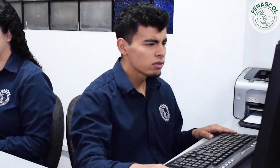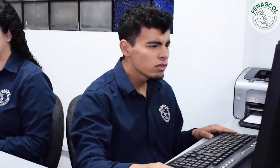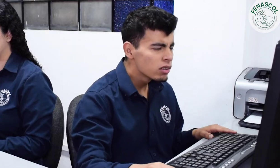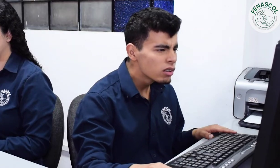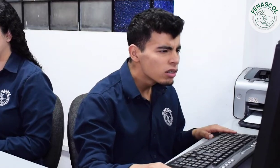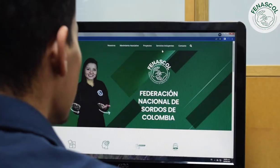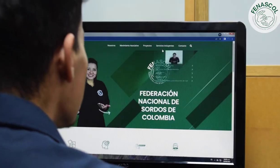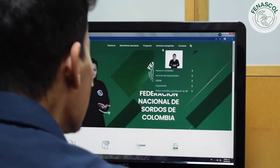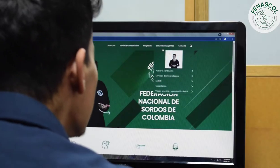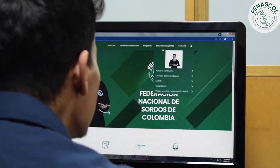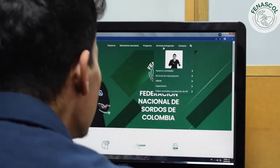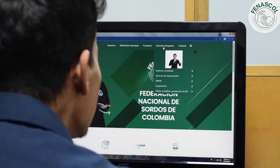¿Qué es eso?